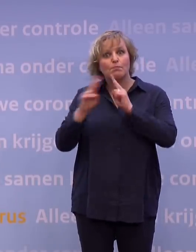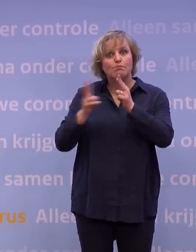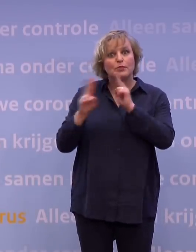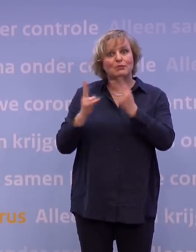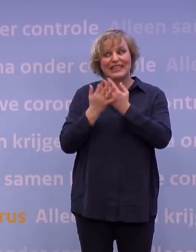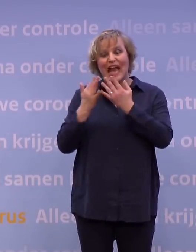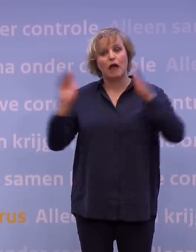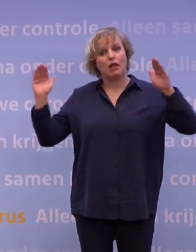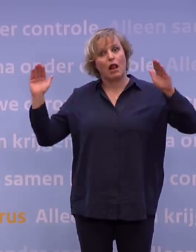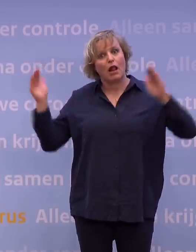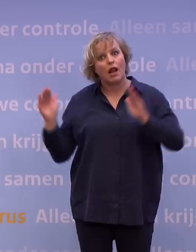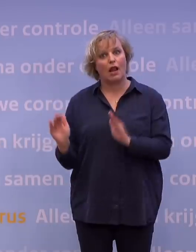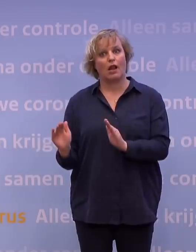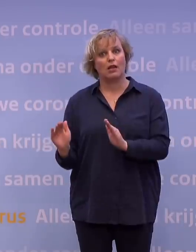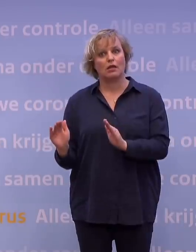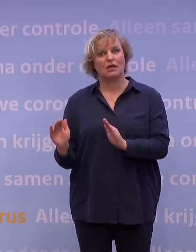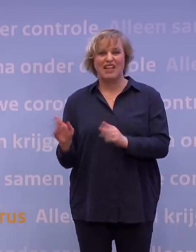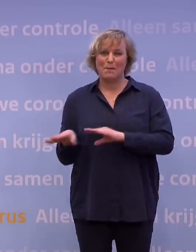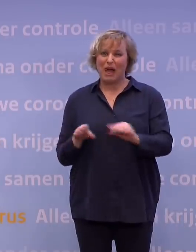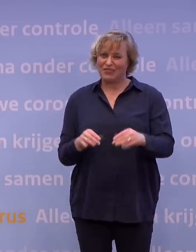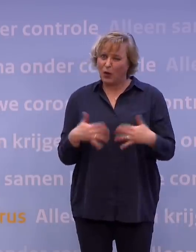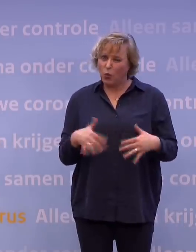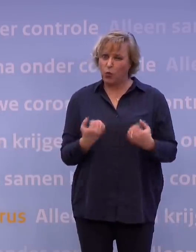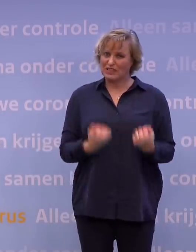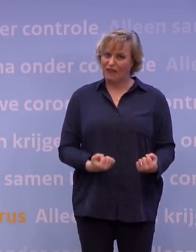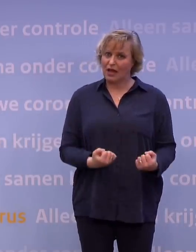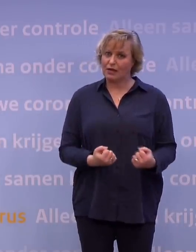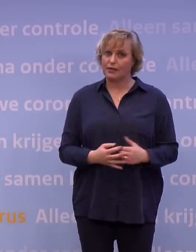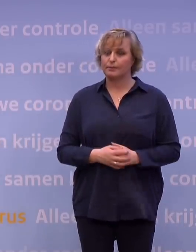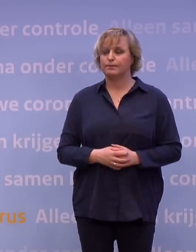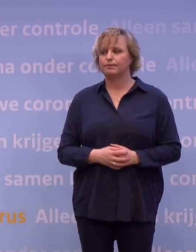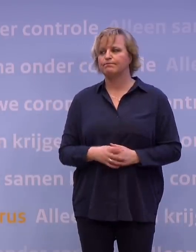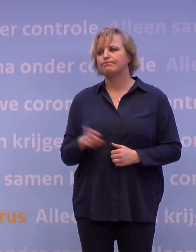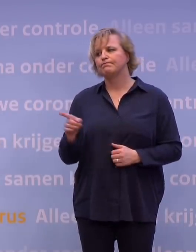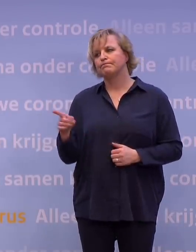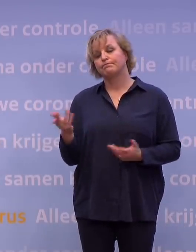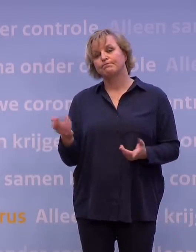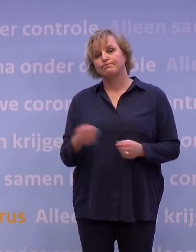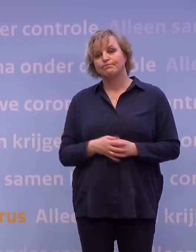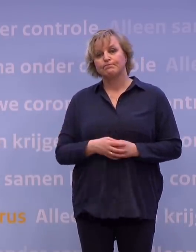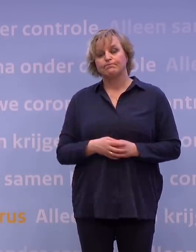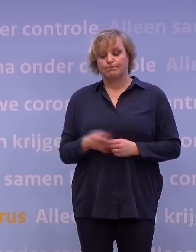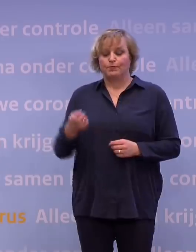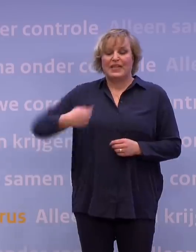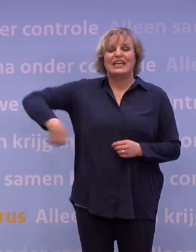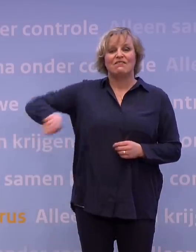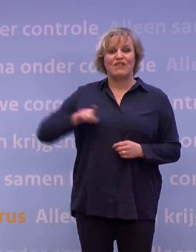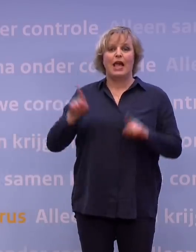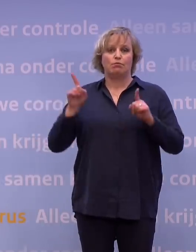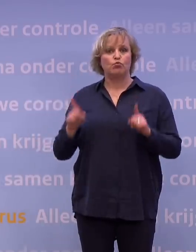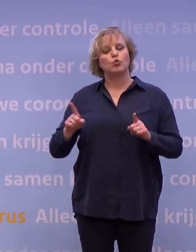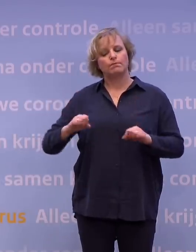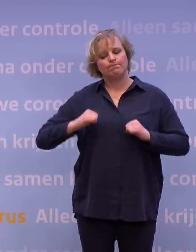dringen? Weegt het op tegen de zwaarte? Ja, en wat ik in ieder geval zeker weet, is dat wij met z'n allen dit moeten doen.